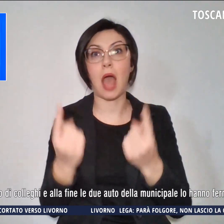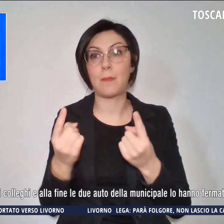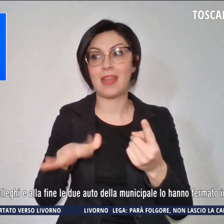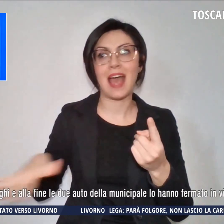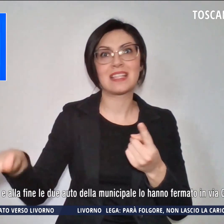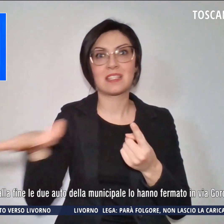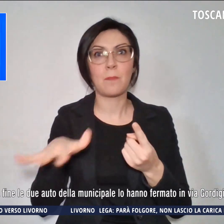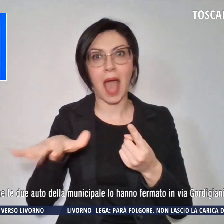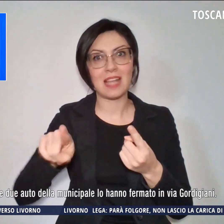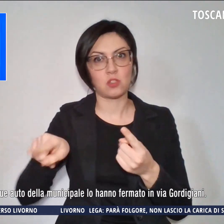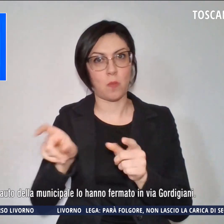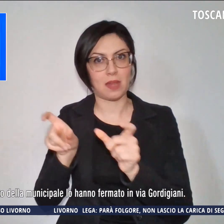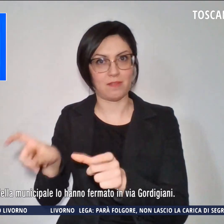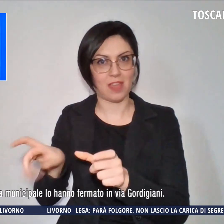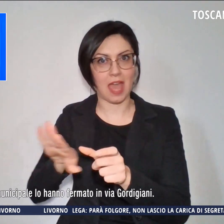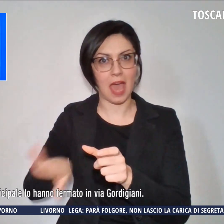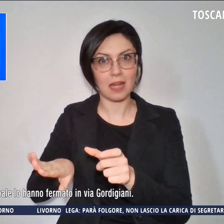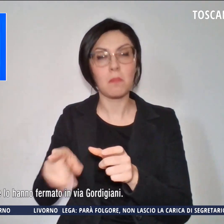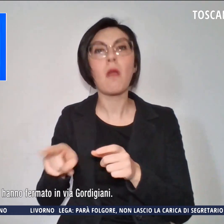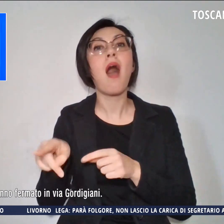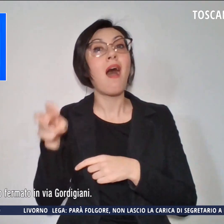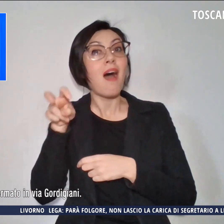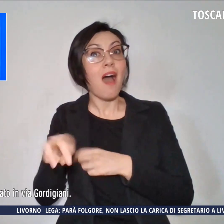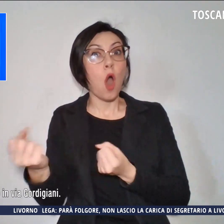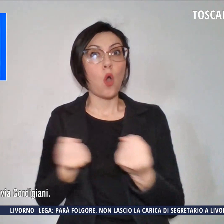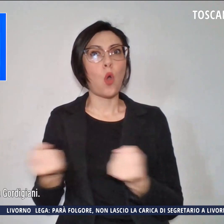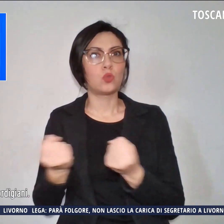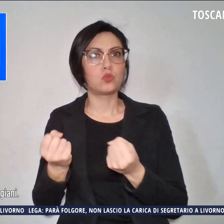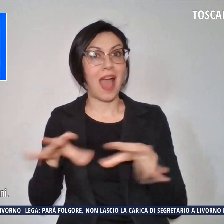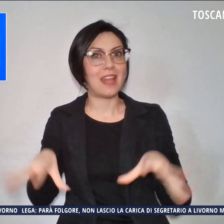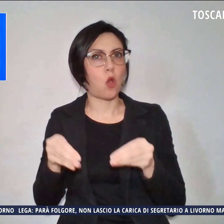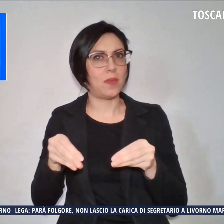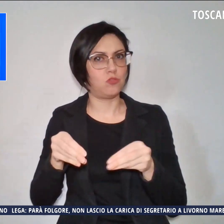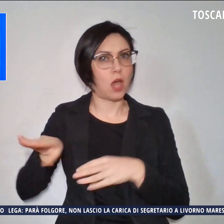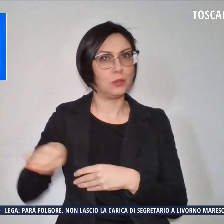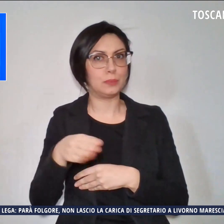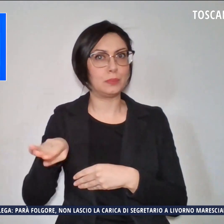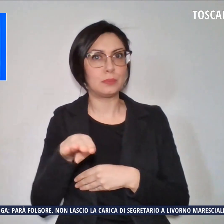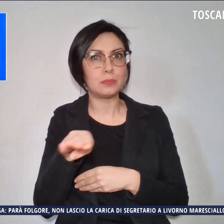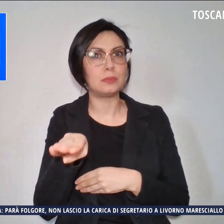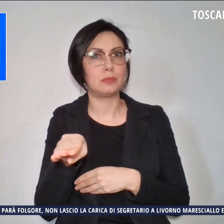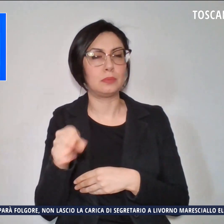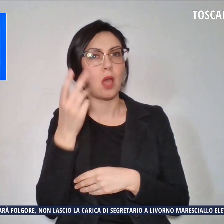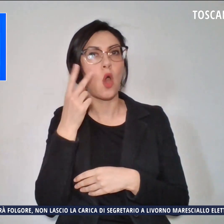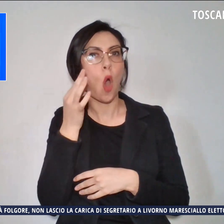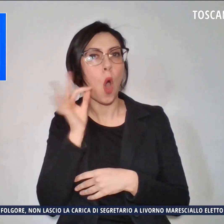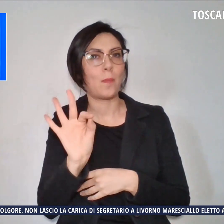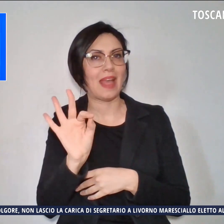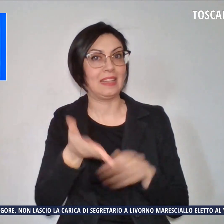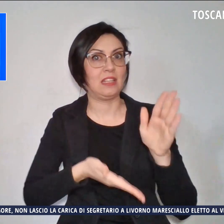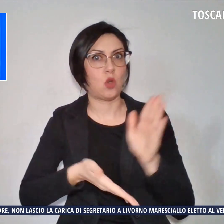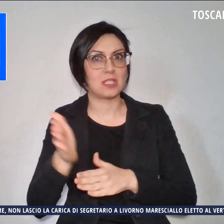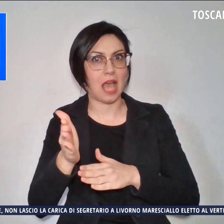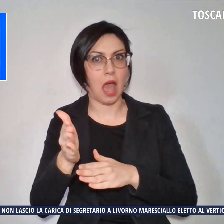utile per fermarla e il conducente ha iniziato a fare manovre per sottrarsi all'inseguimento,